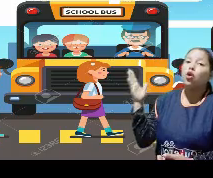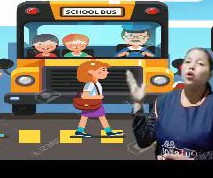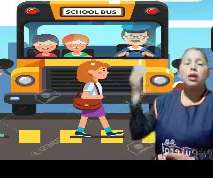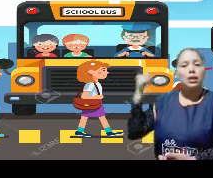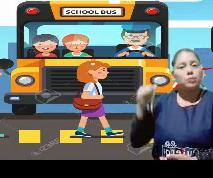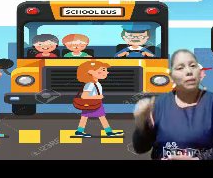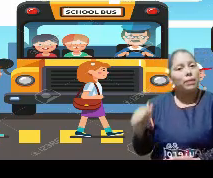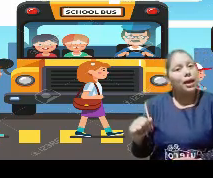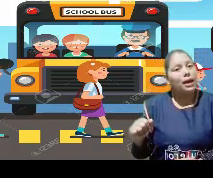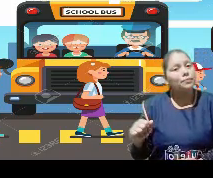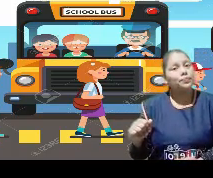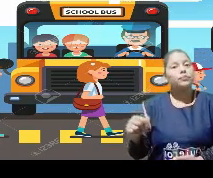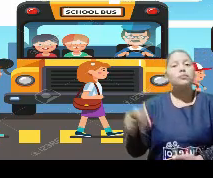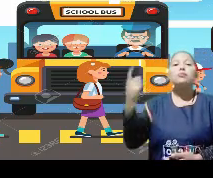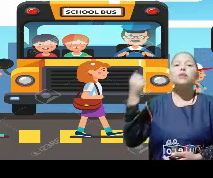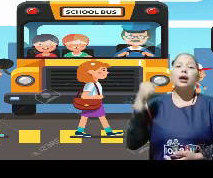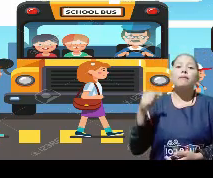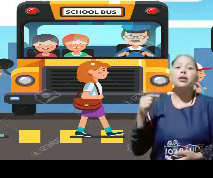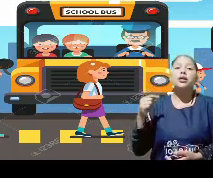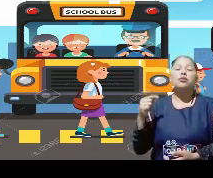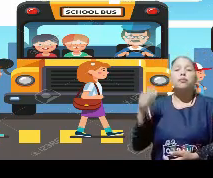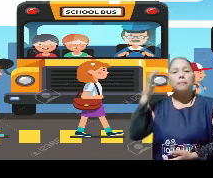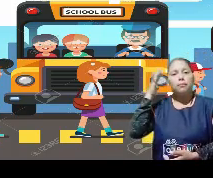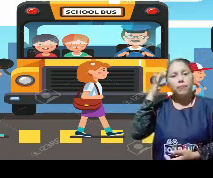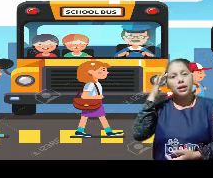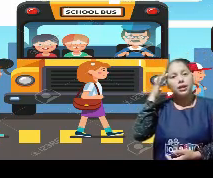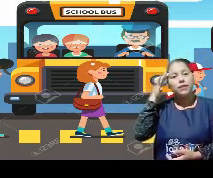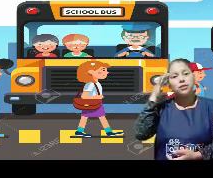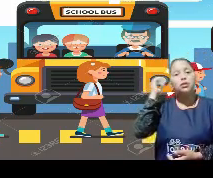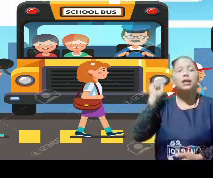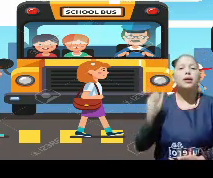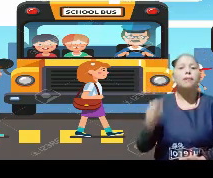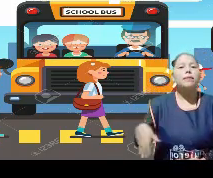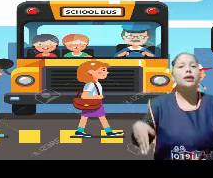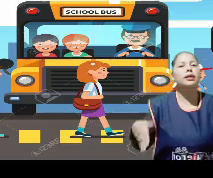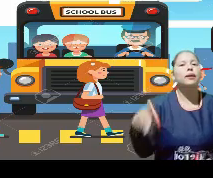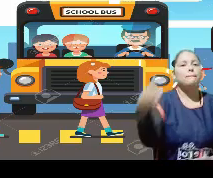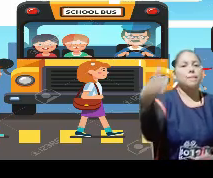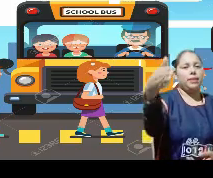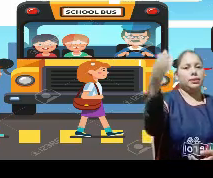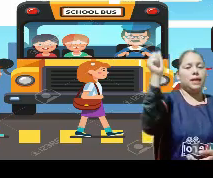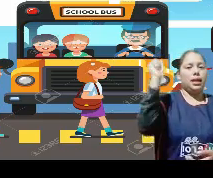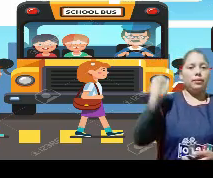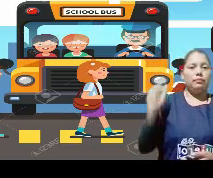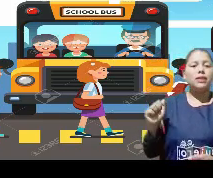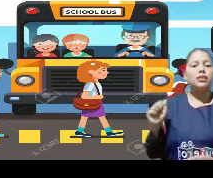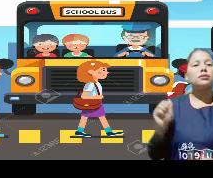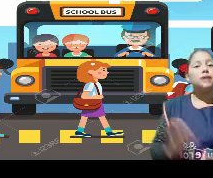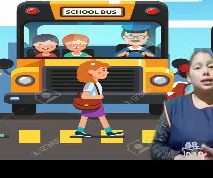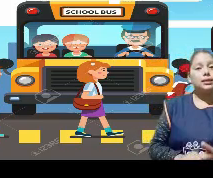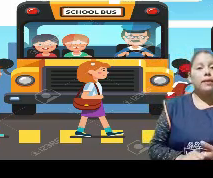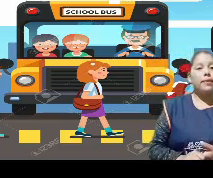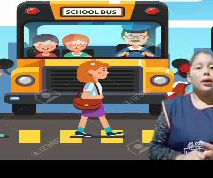rojo es para parar, amarillo para reflexionar, verde para pasar. ¿Verdad,